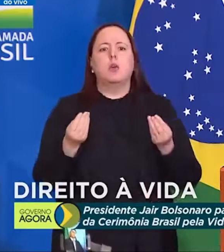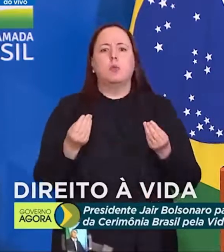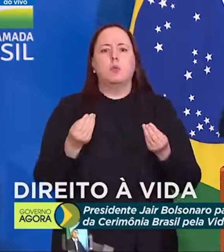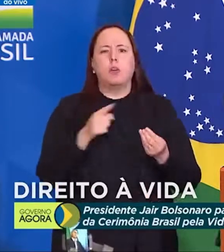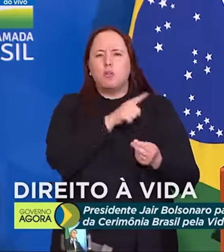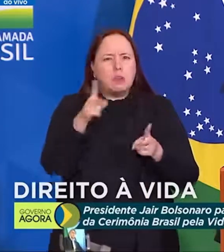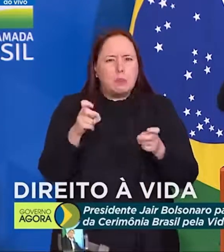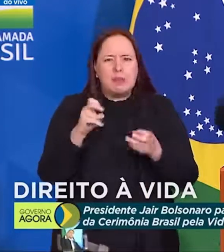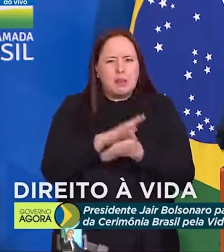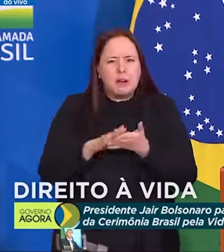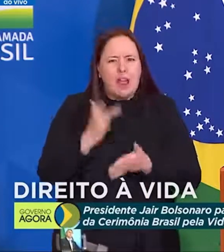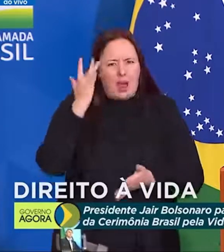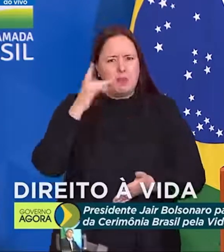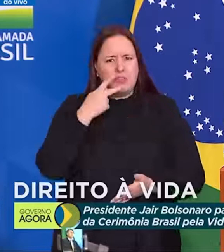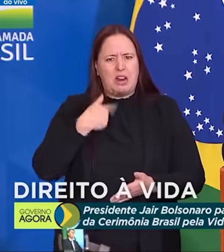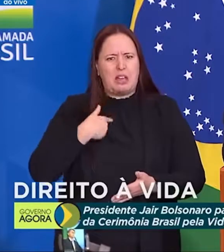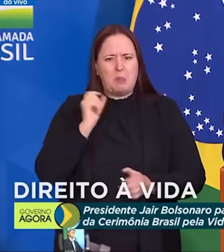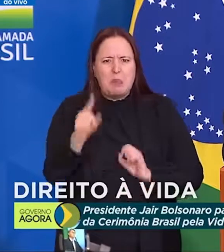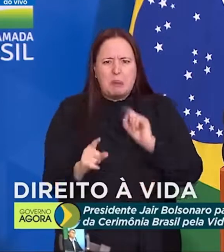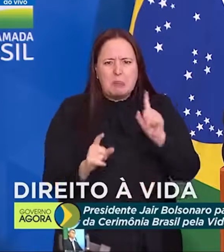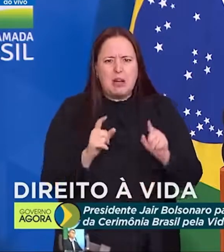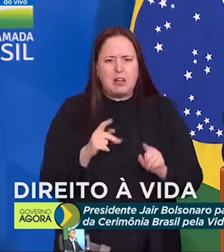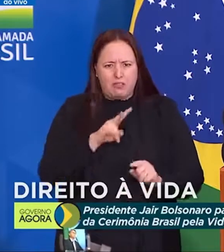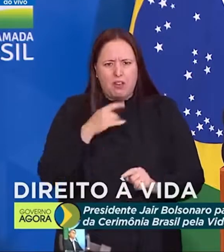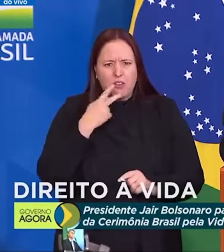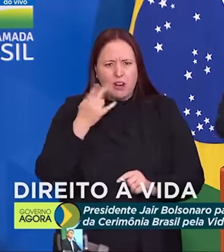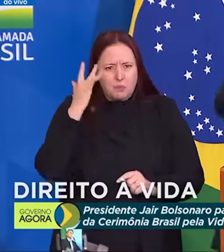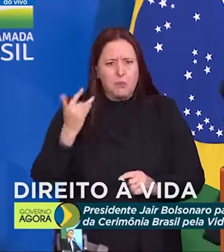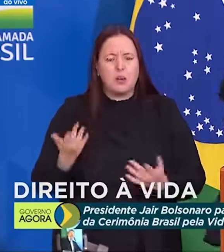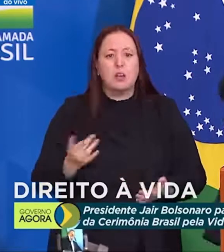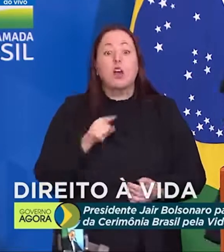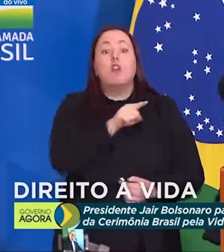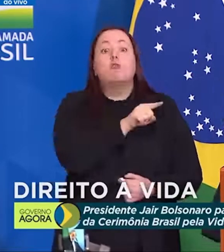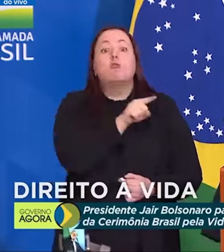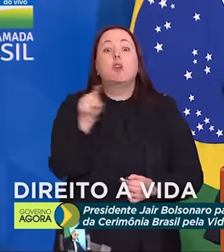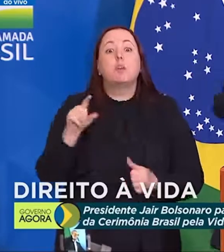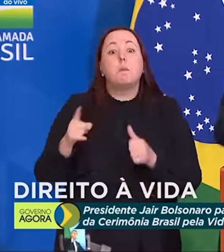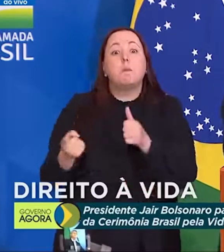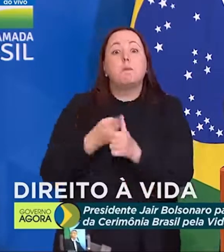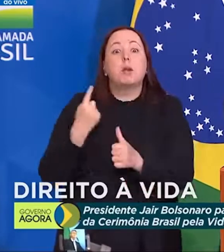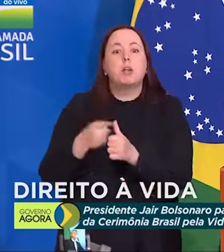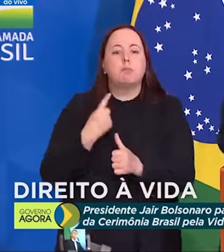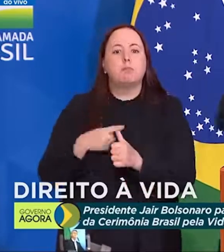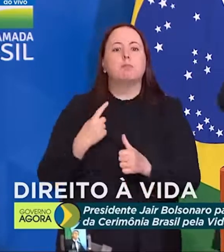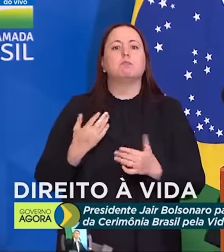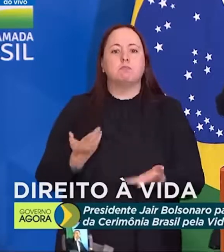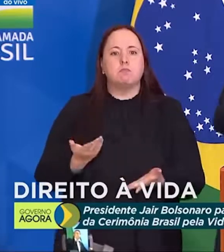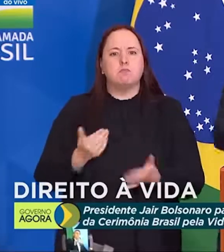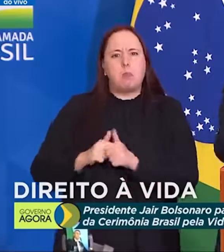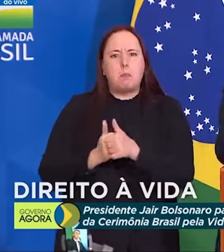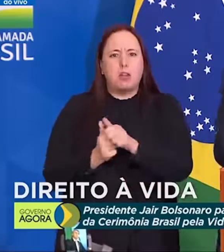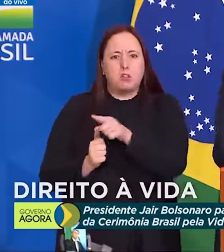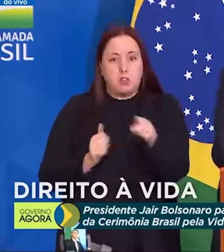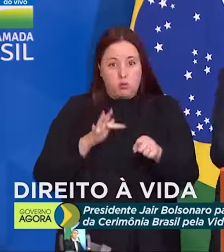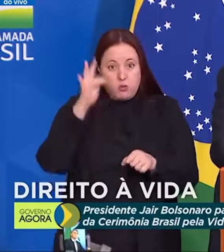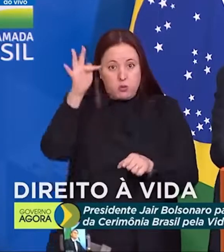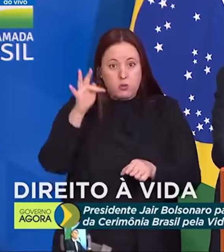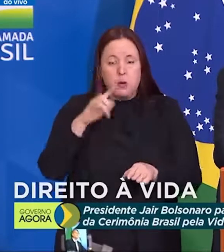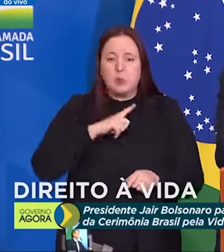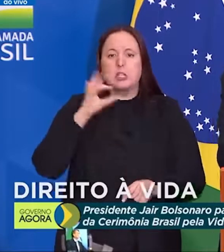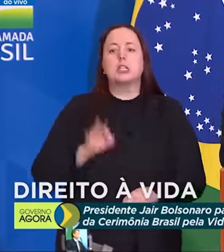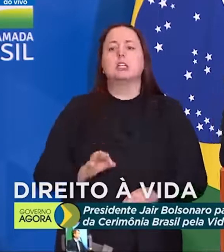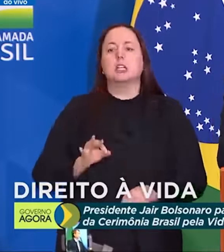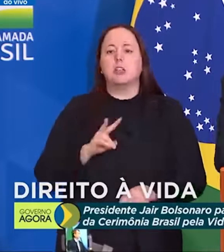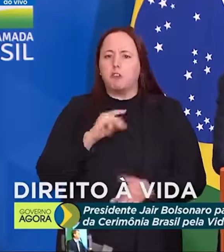enxerga isso? Vai falar amanhã que eu estou atacando as urnas eletrônicas? Vocês serão os primeiros a ser perseguidos no futuro. Pode ter